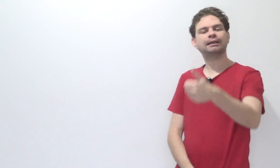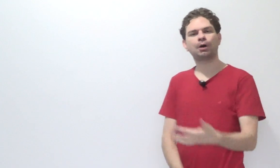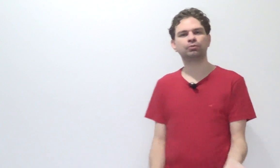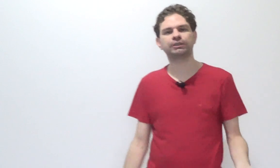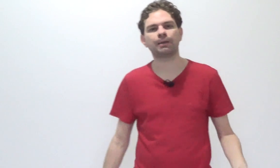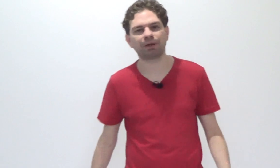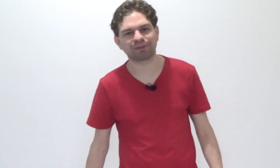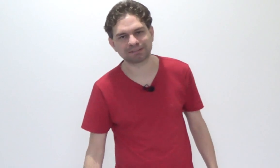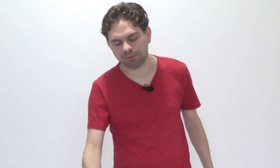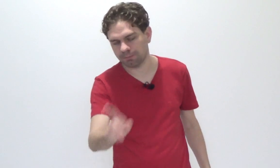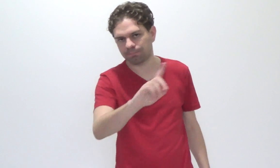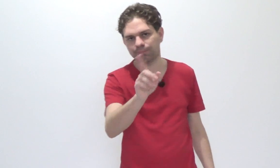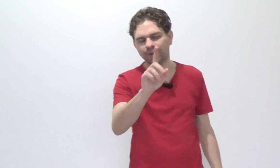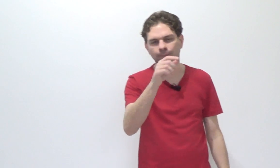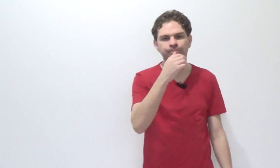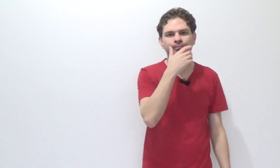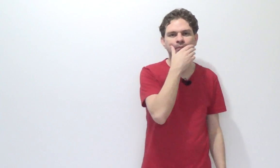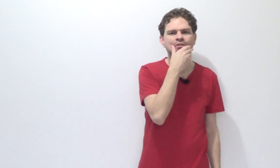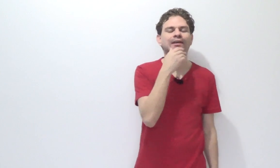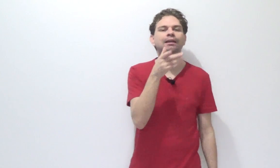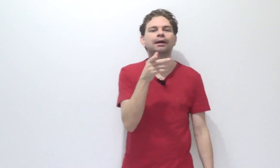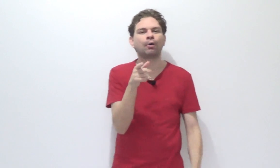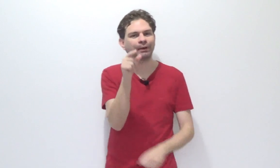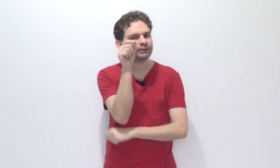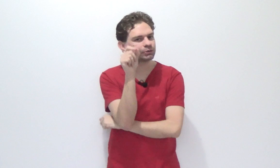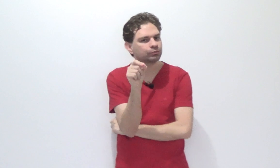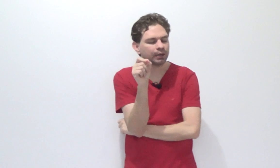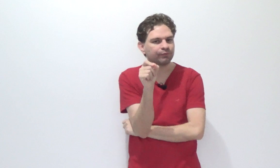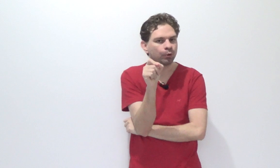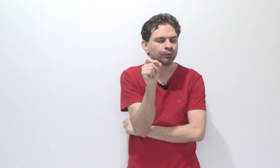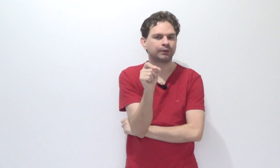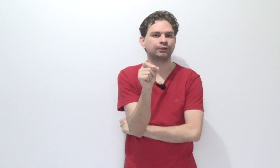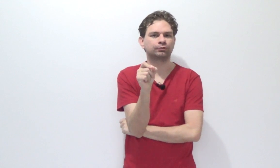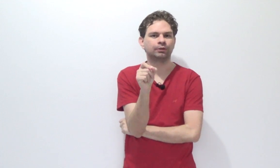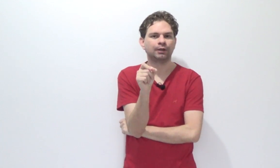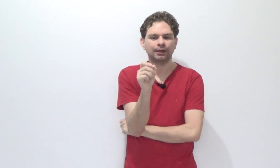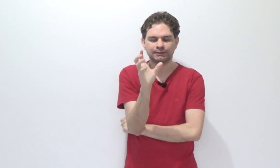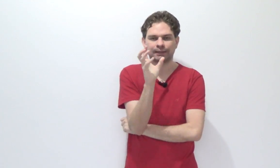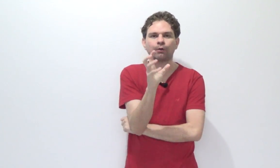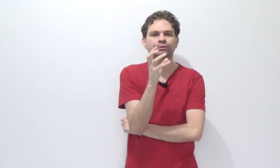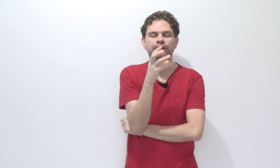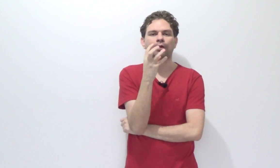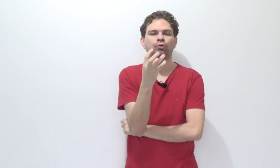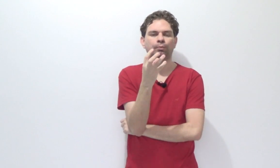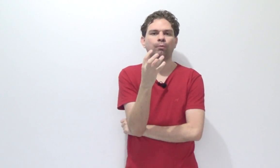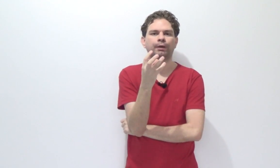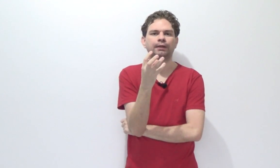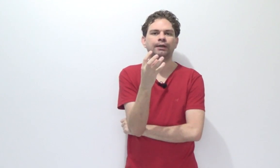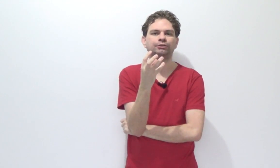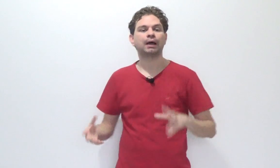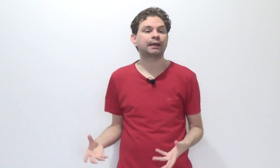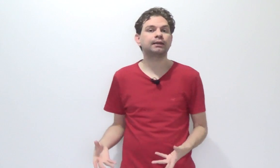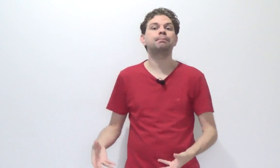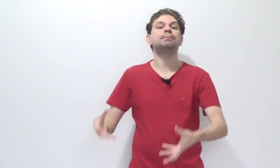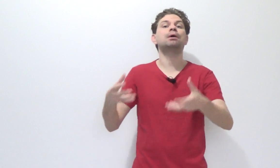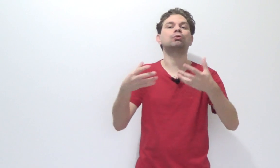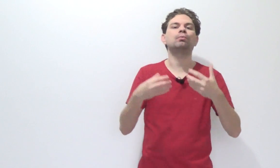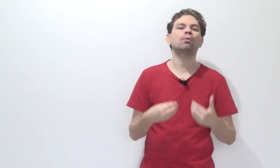Adalmo, não seria prevenção? Não. Isso aqui é legal. Preste atenção no que ele falou no texto. Será considerado como competente aquele que primeiro tomou